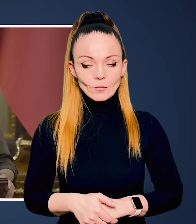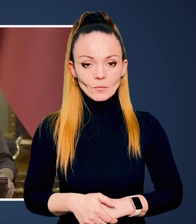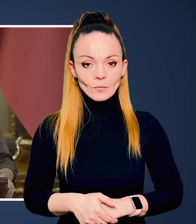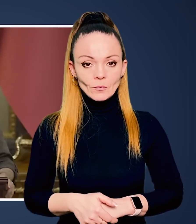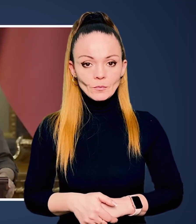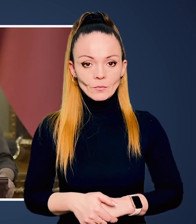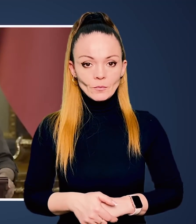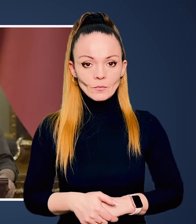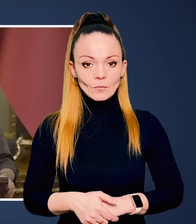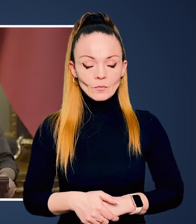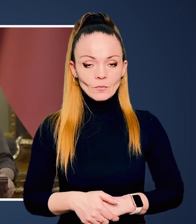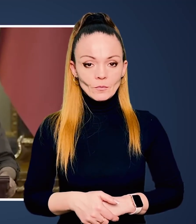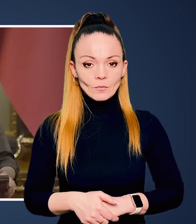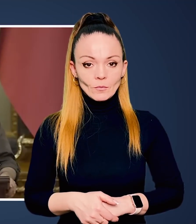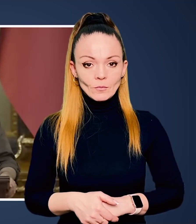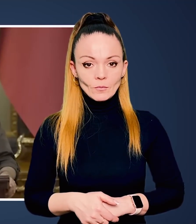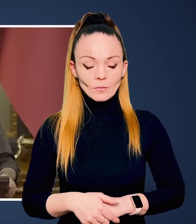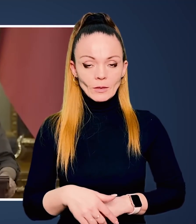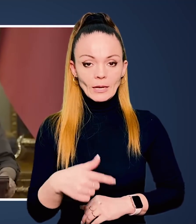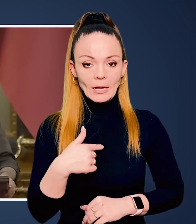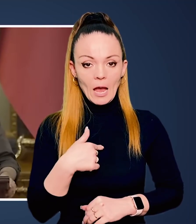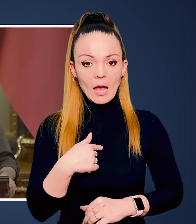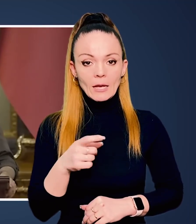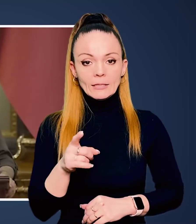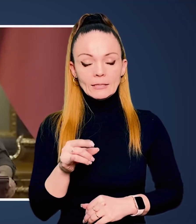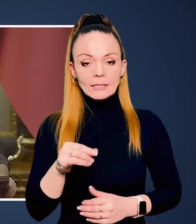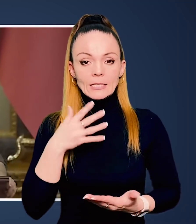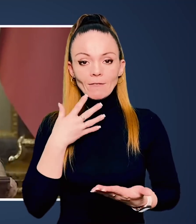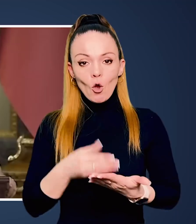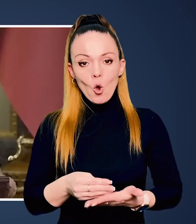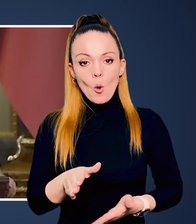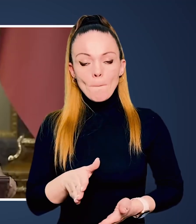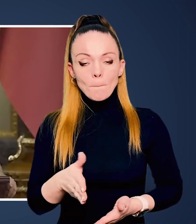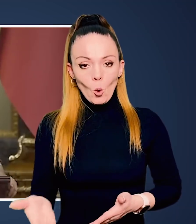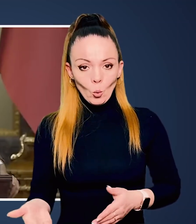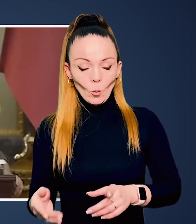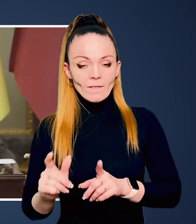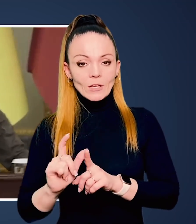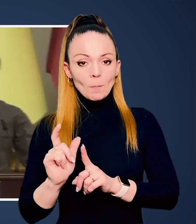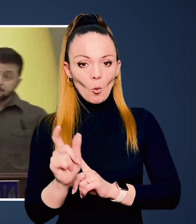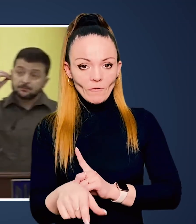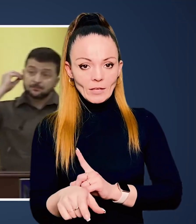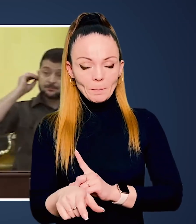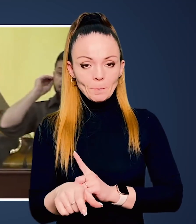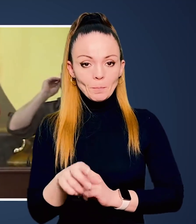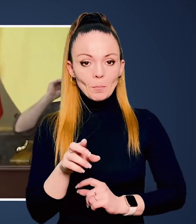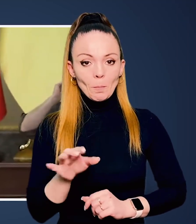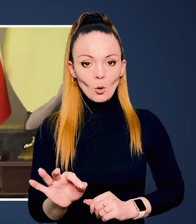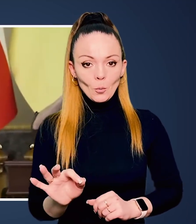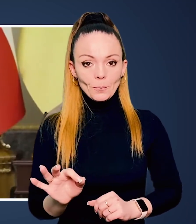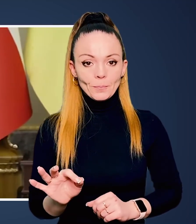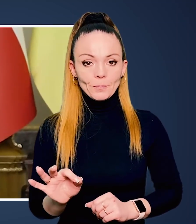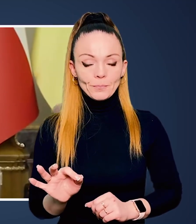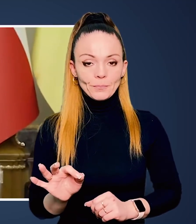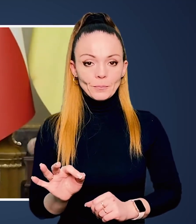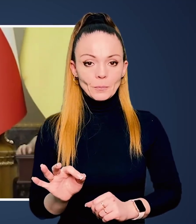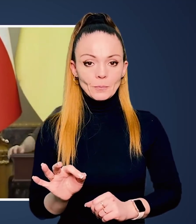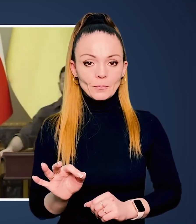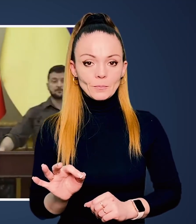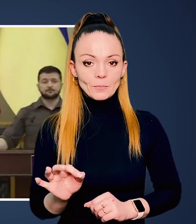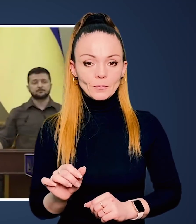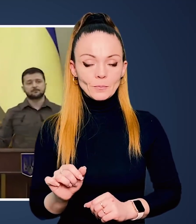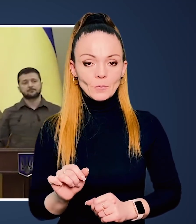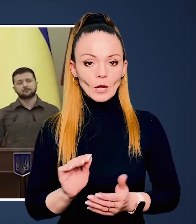Дякую. Я може зі свого боку відповім,